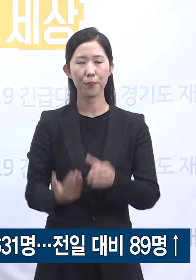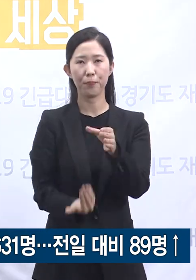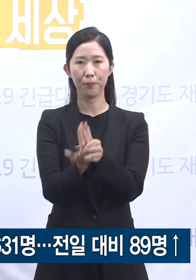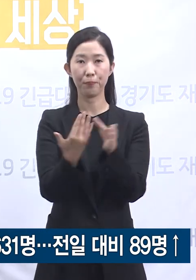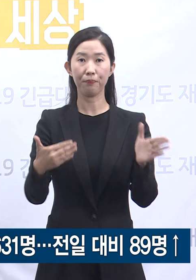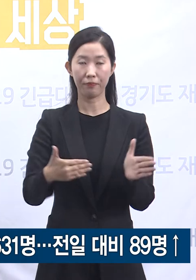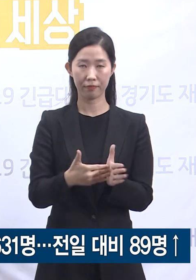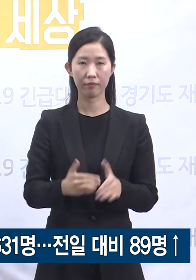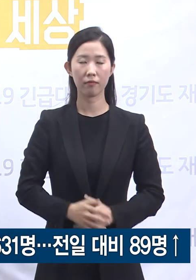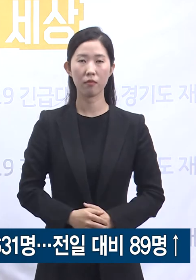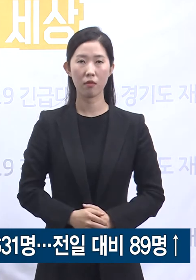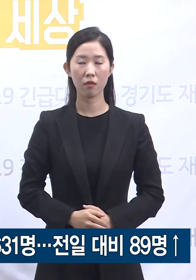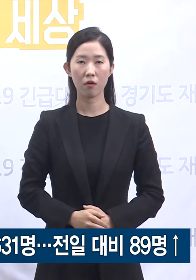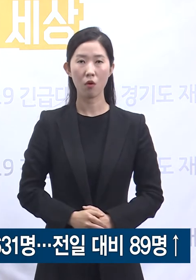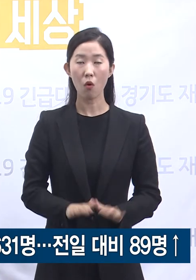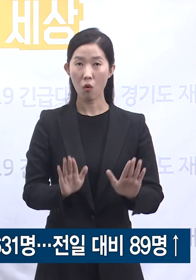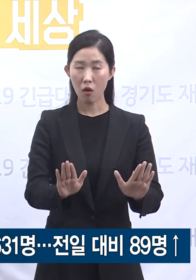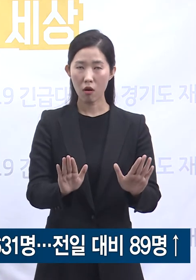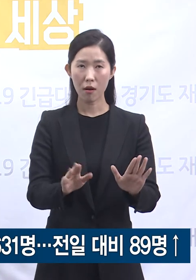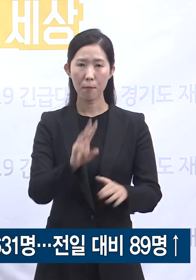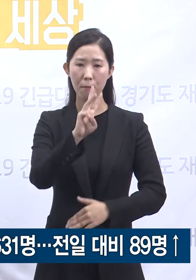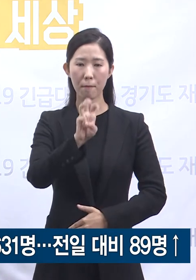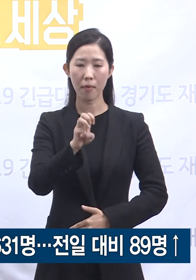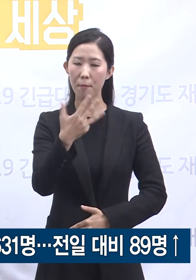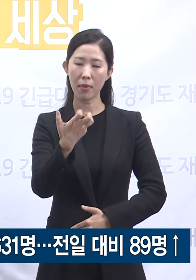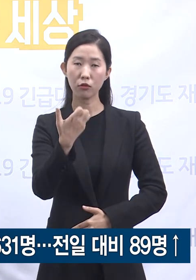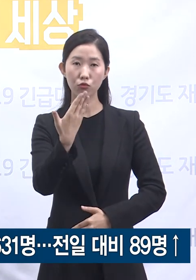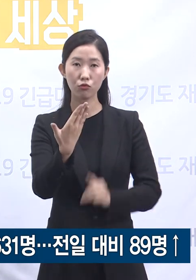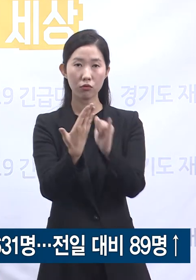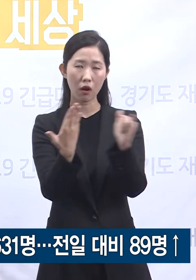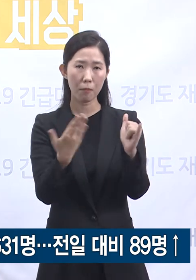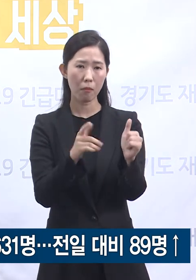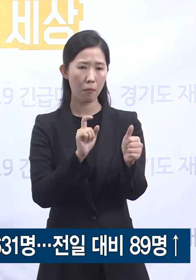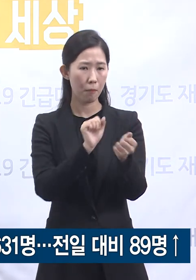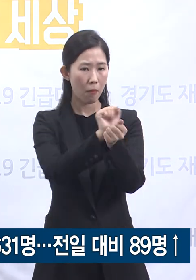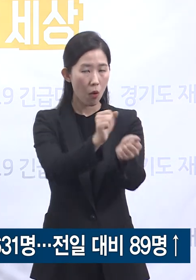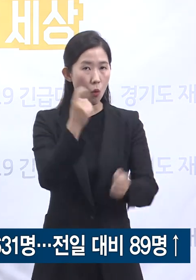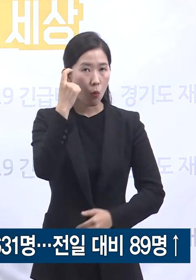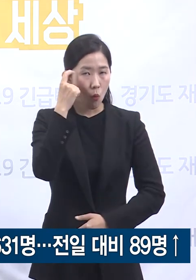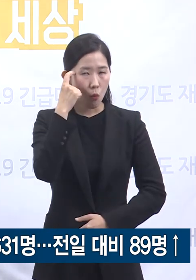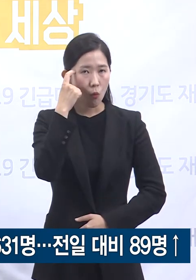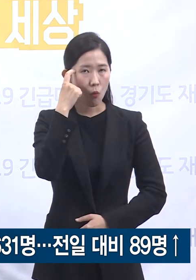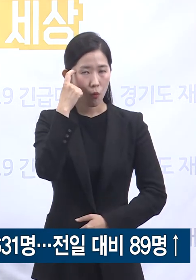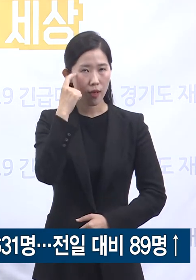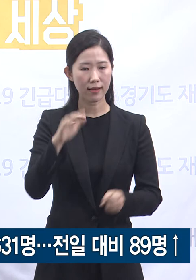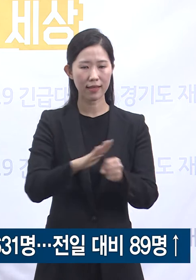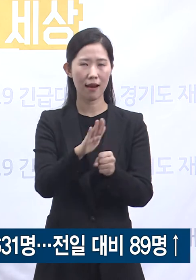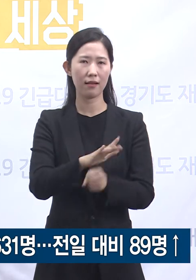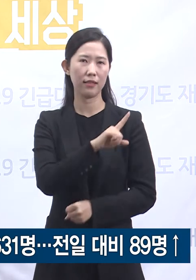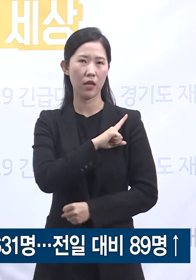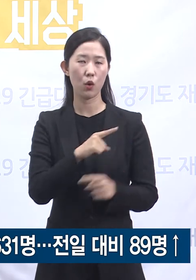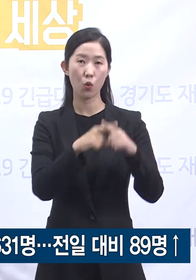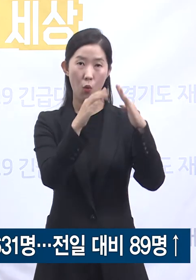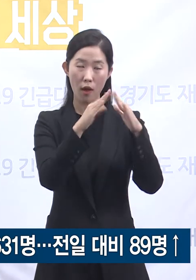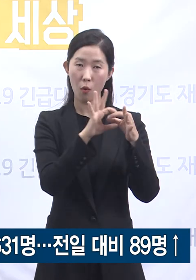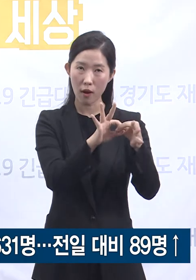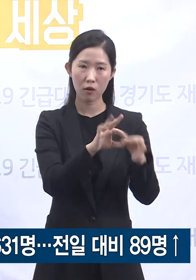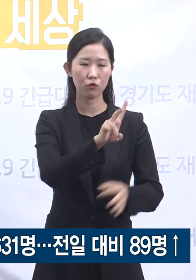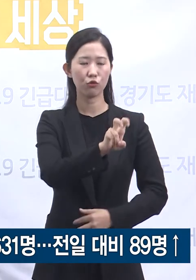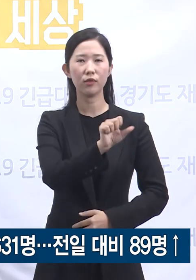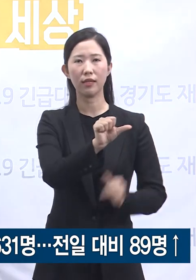금일 신규 확진자의 주요 감염 경로를 보면 성북구 사랑제일교회 관련된 사람이 25명,